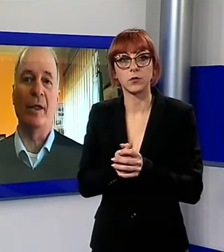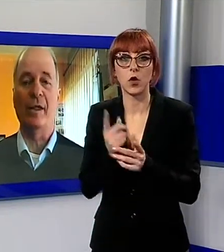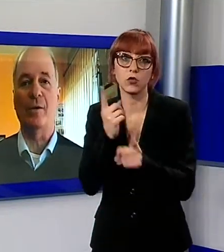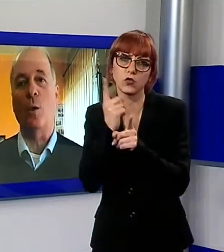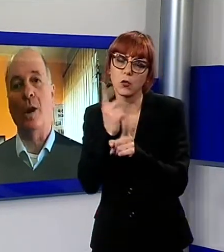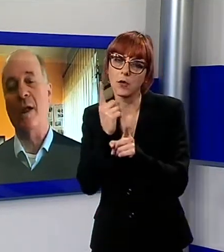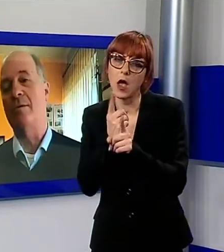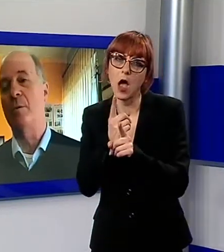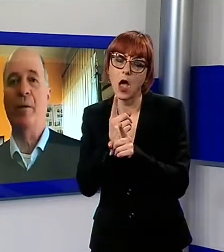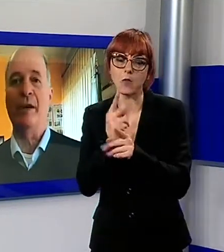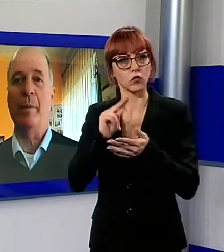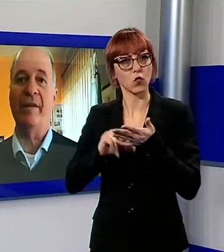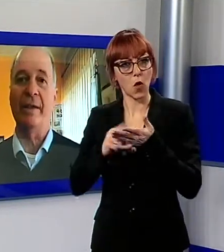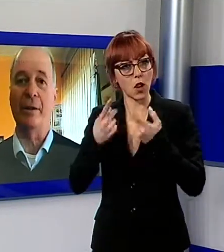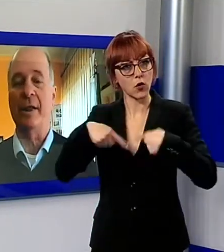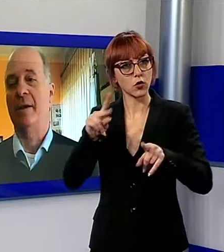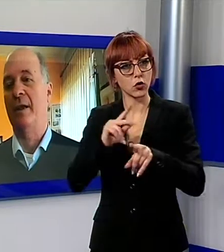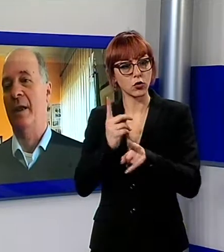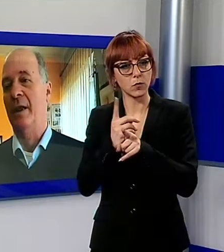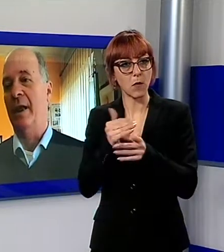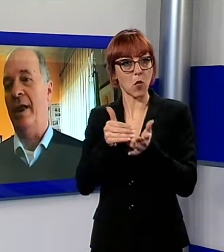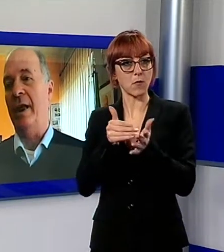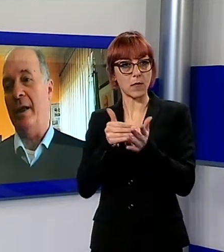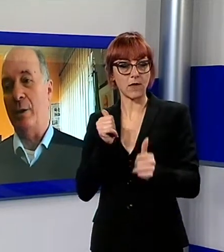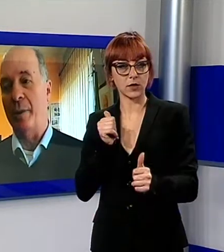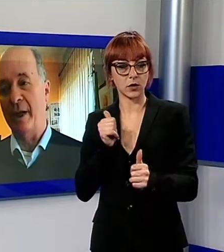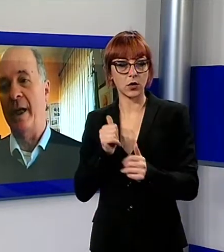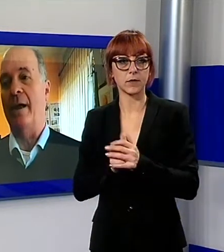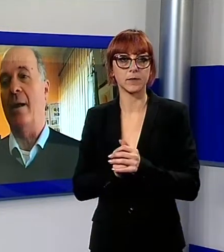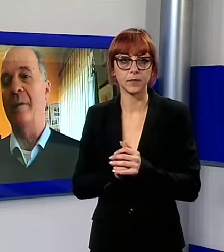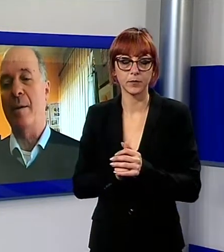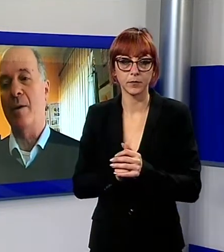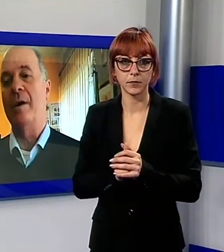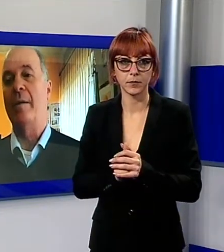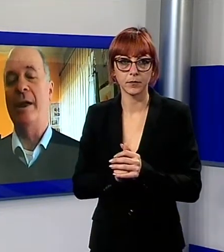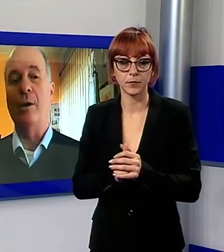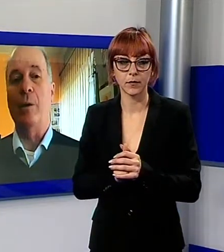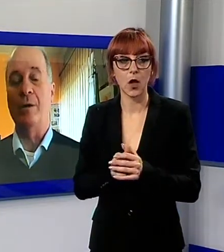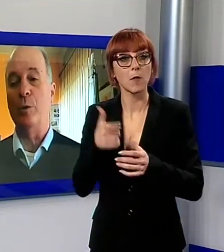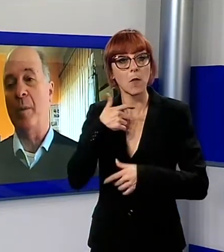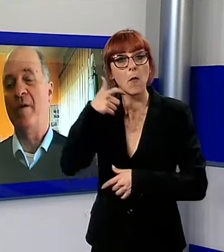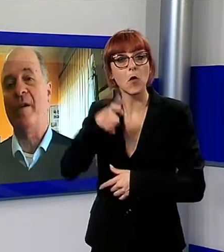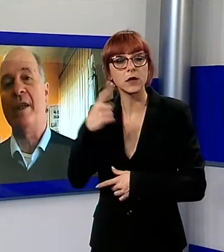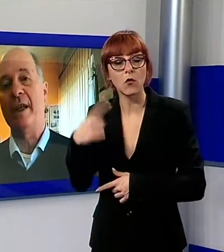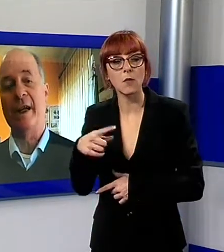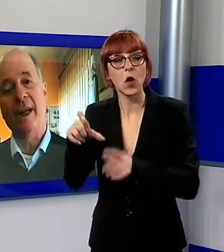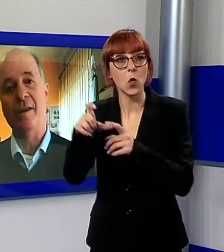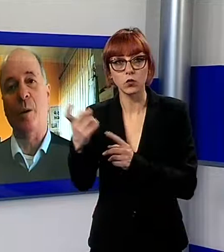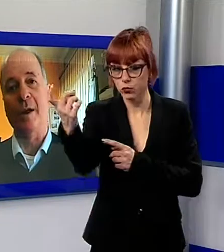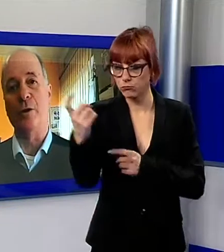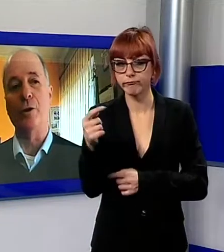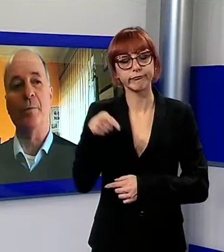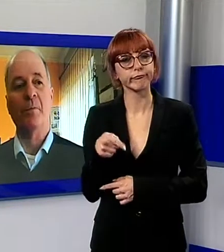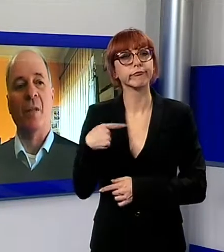fare come scuola, dobbiamo fare prevenzione. Ecco perché abbiamo chiamato la questura, per far vedere ai